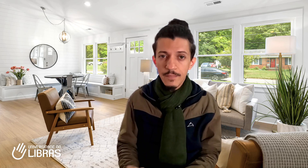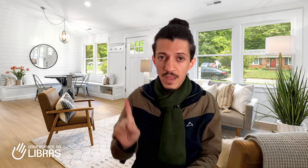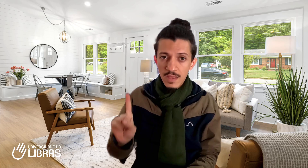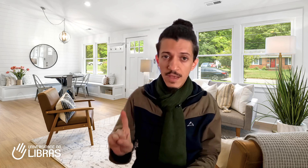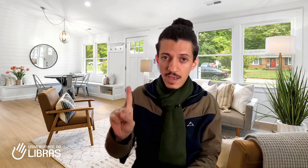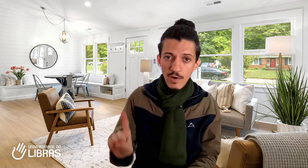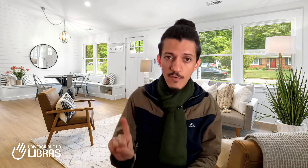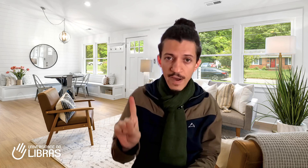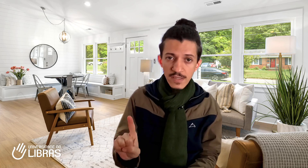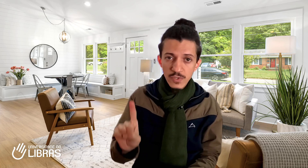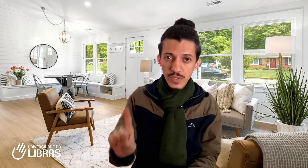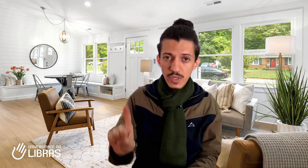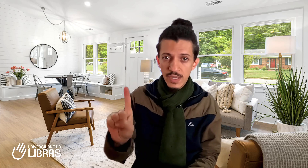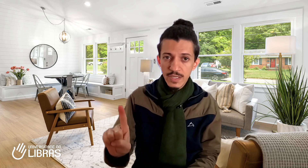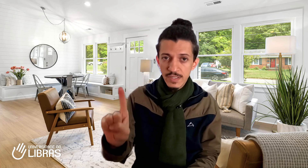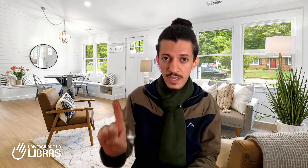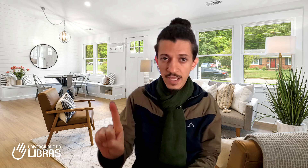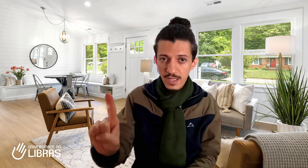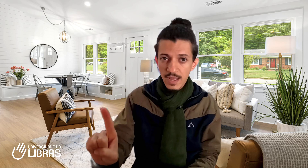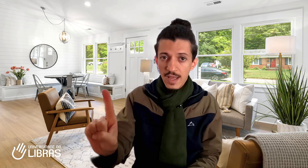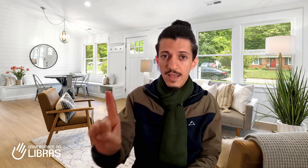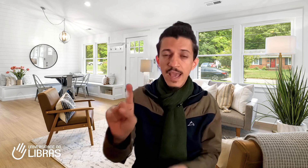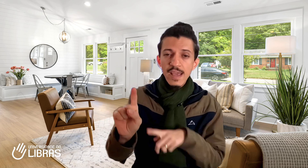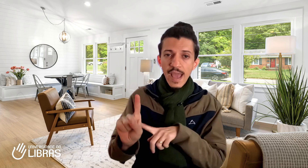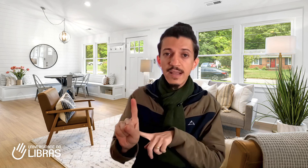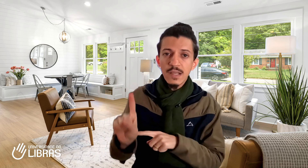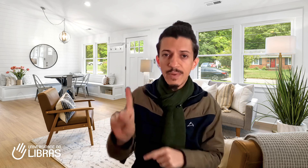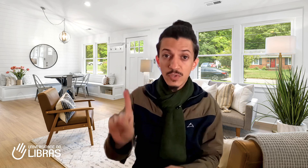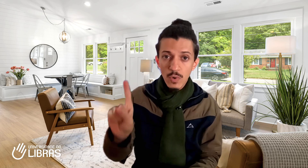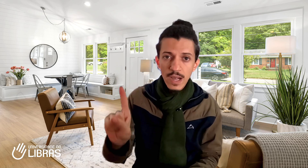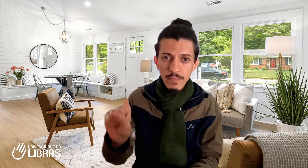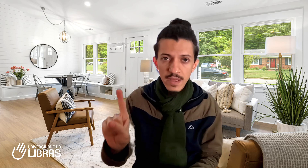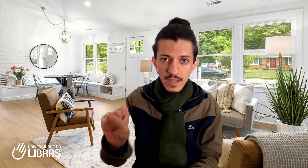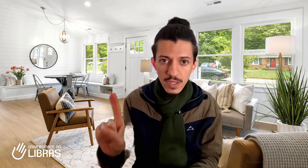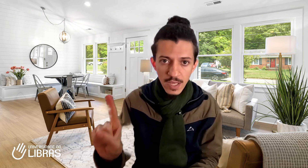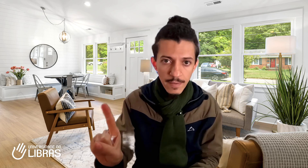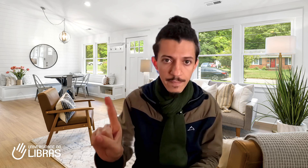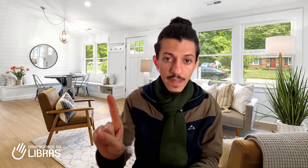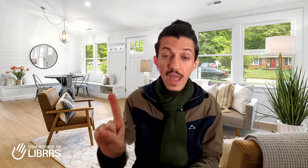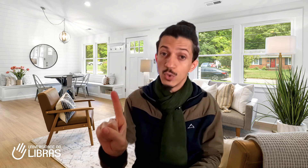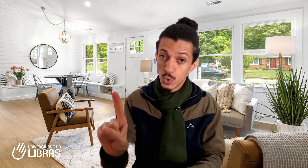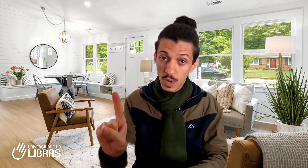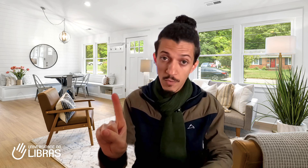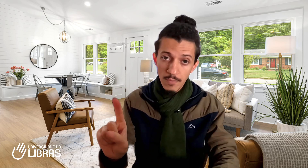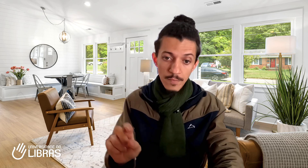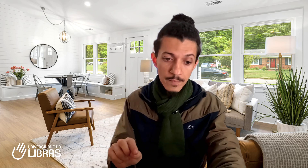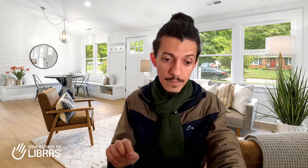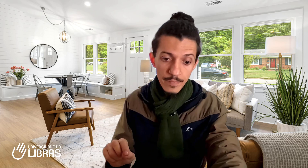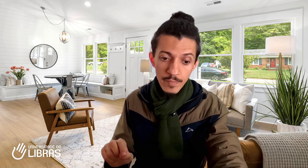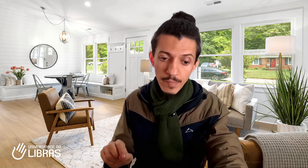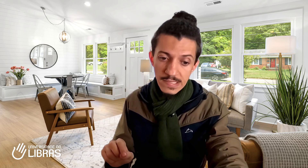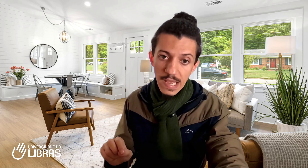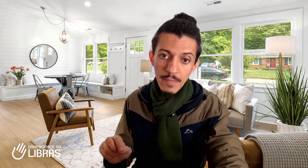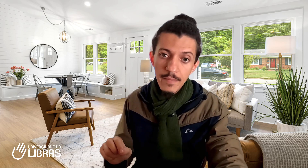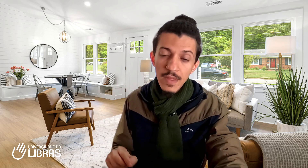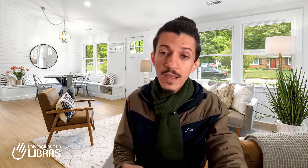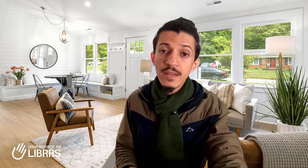e eu faço isso aqui em seguida, quem é essa pessoa caminhando aqui? É o João. Percebe? Então,